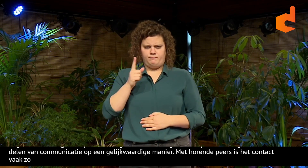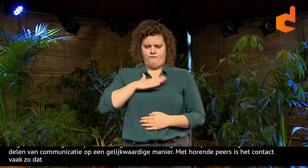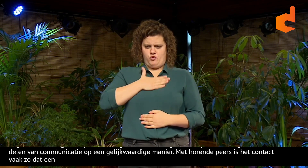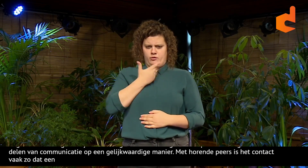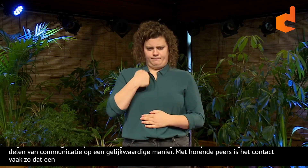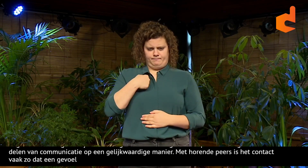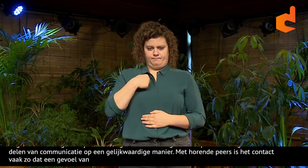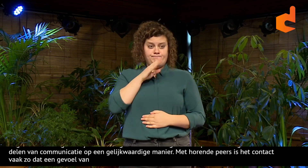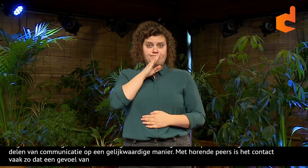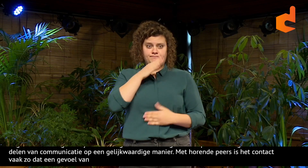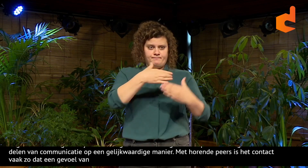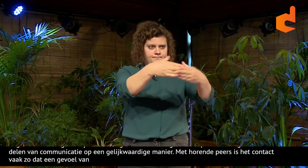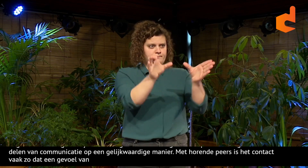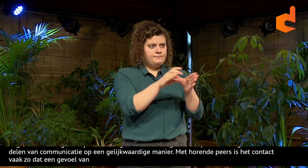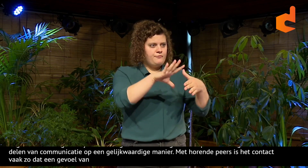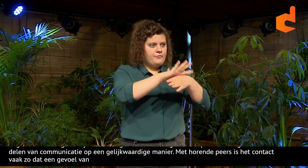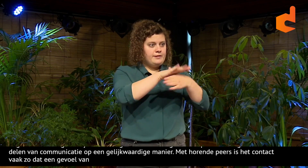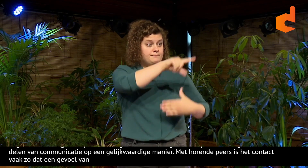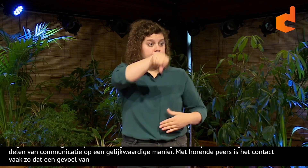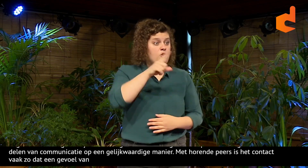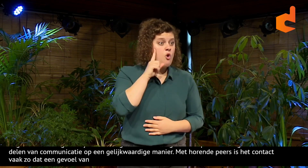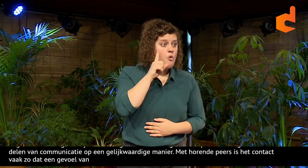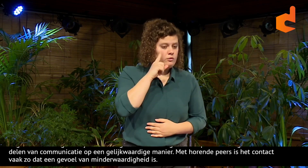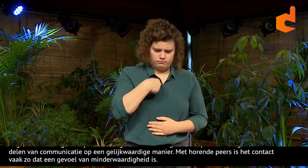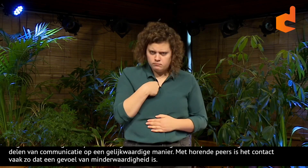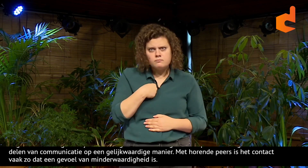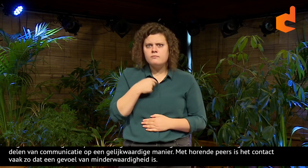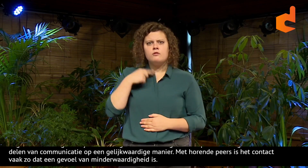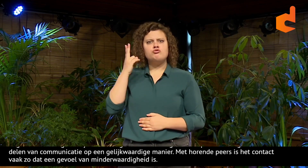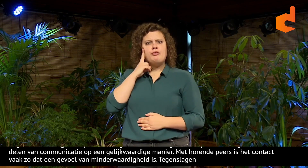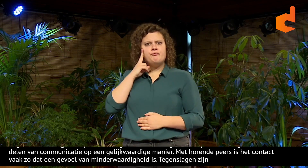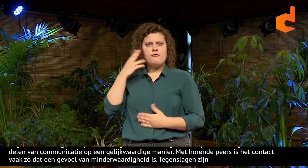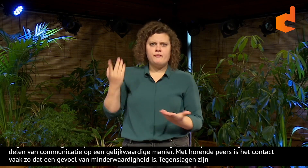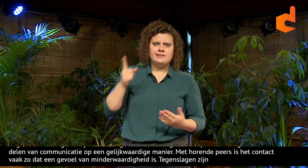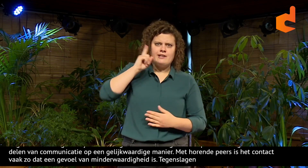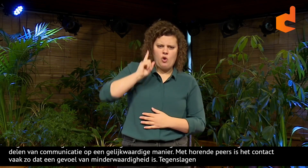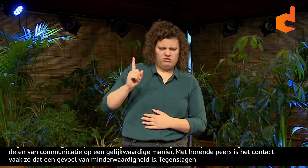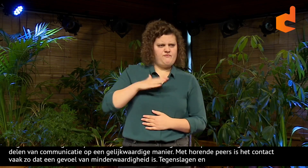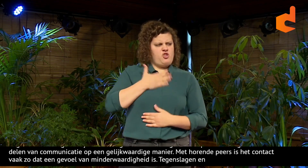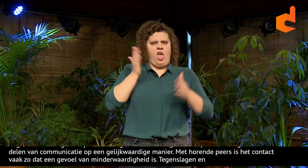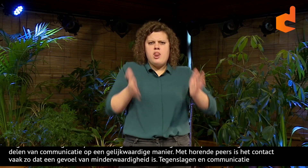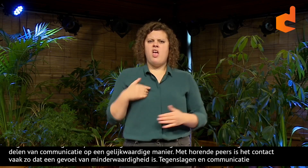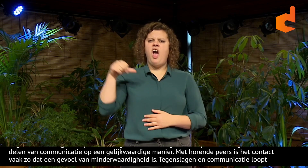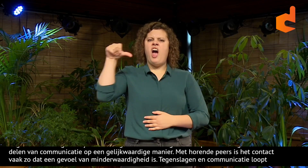van minderwaardigheid. Er zijn tegenslagen, communicatie loopt niet vloeiend.